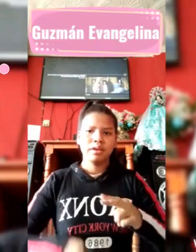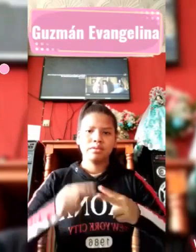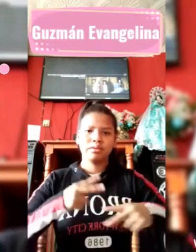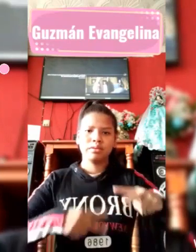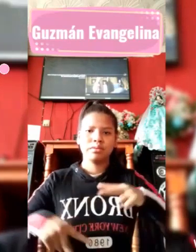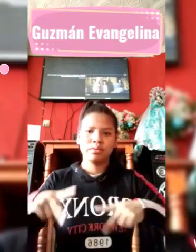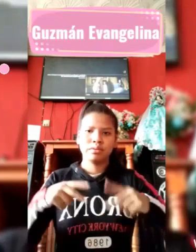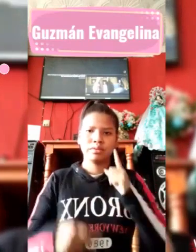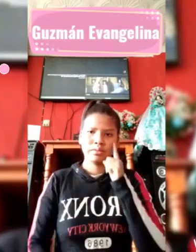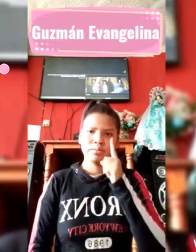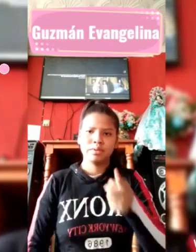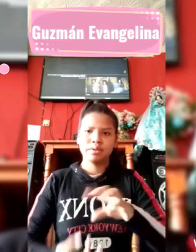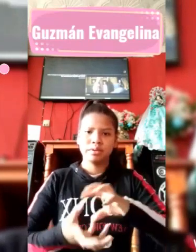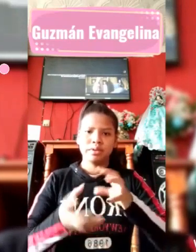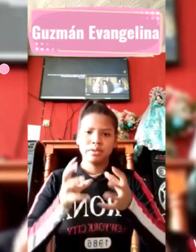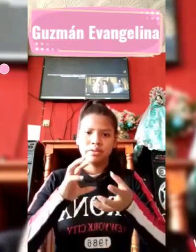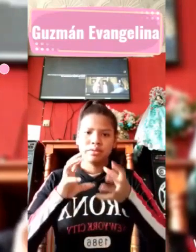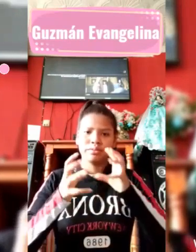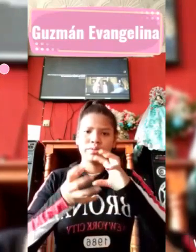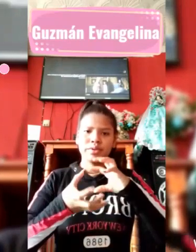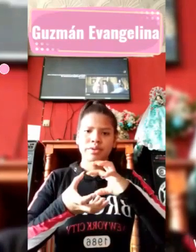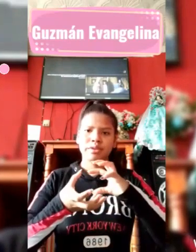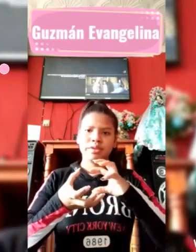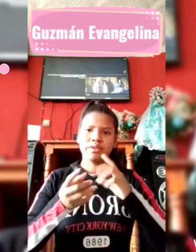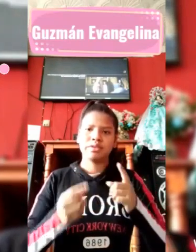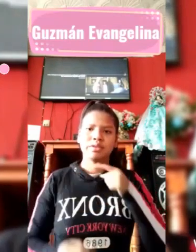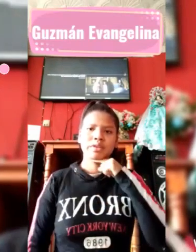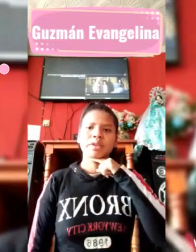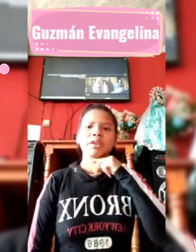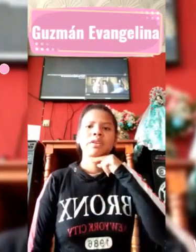buscamos mil maneras de vencer la estupidez.